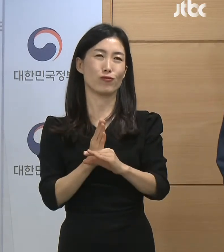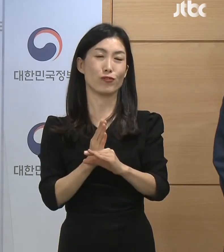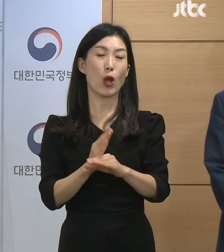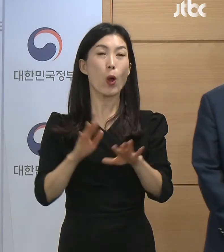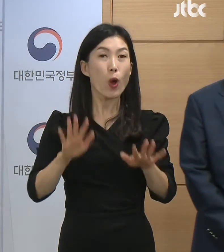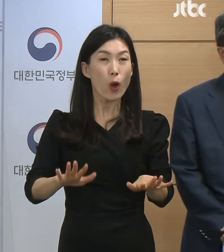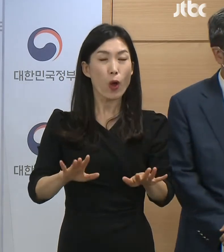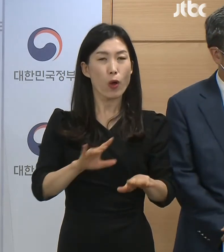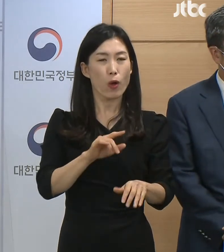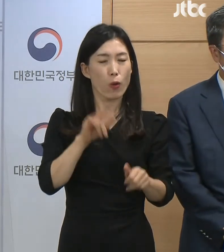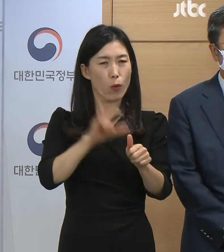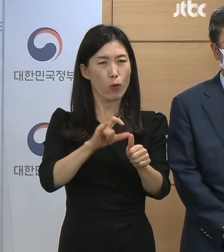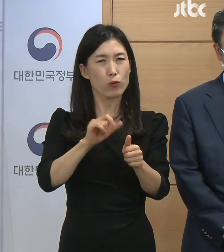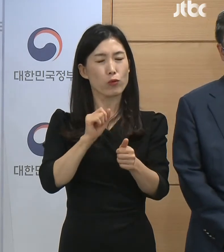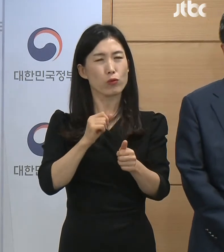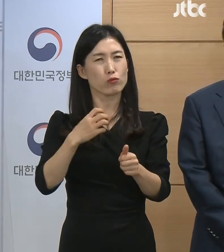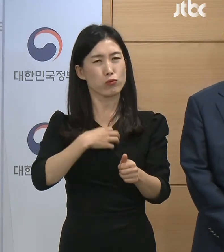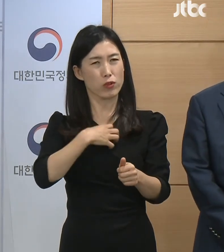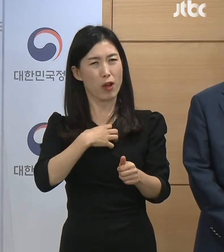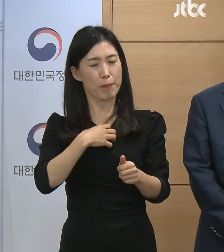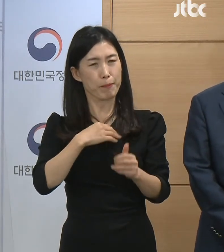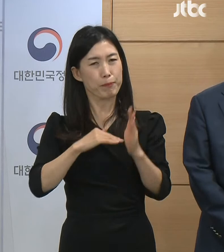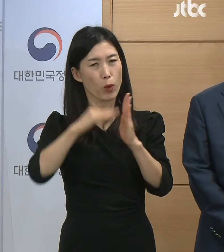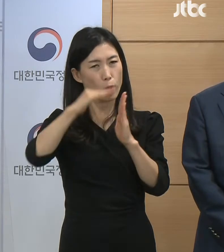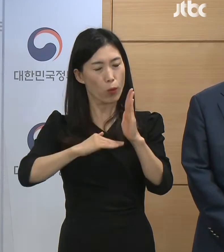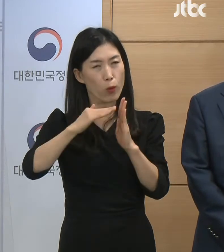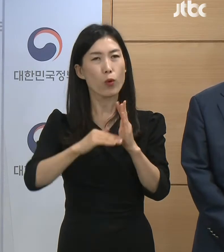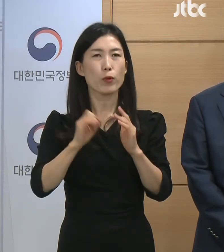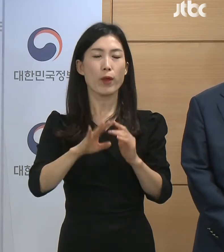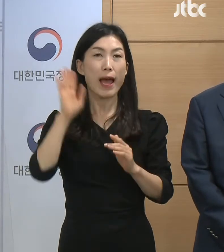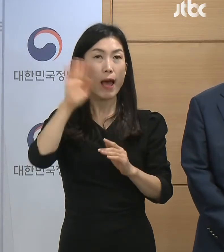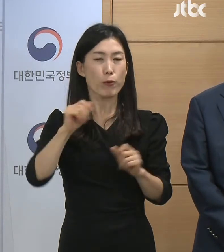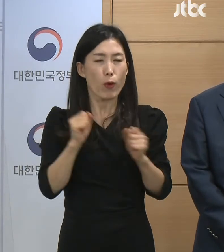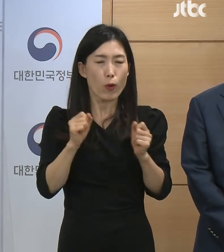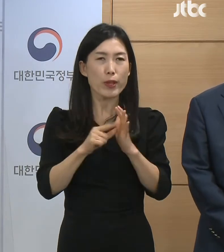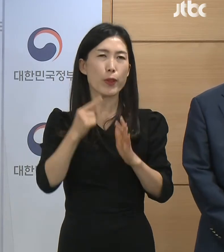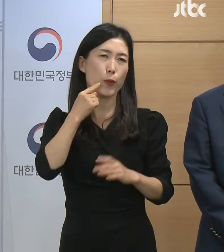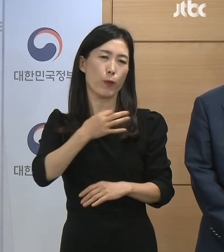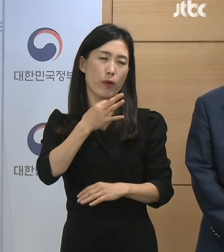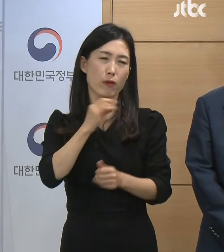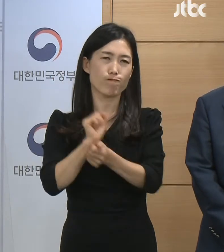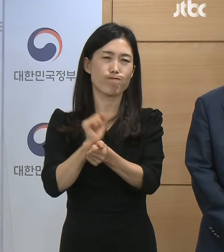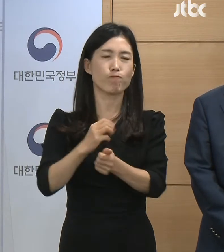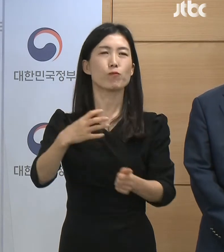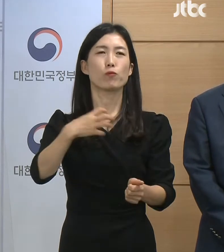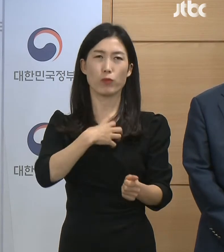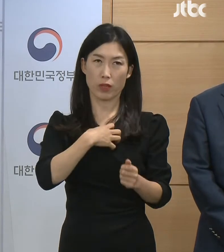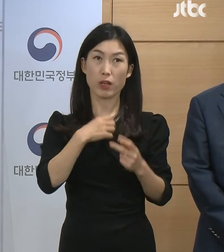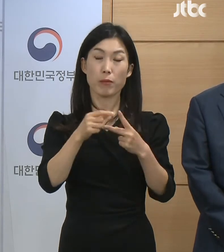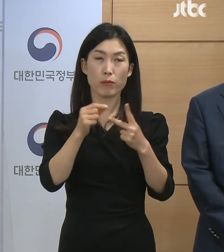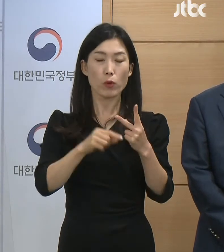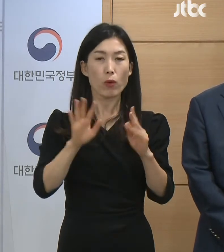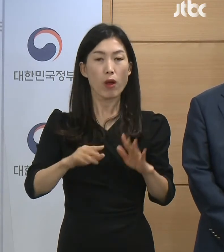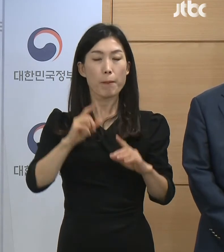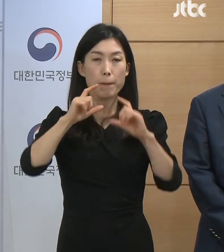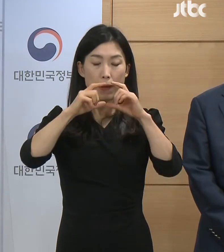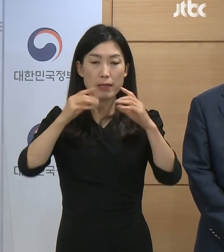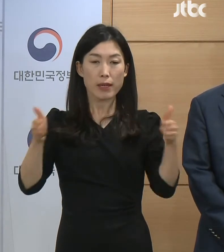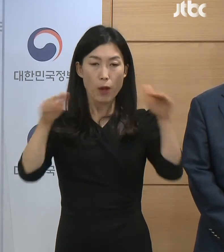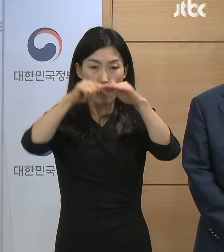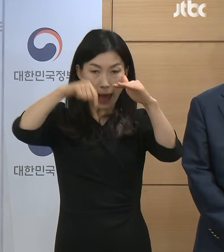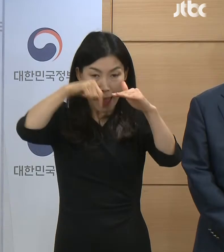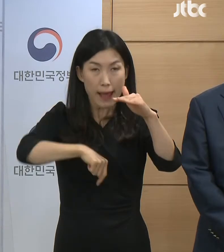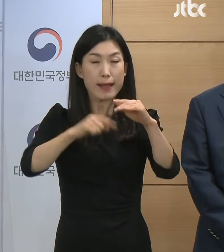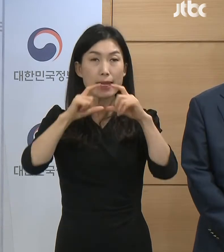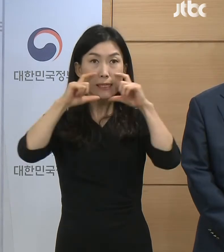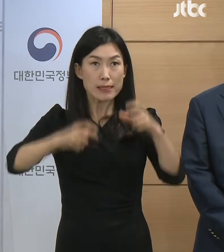전망이나 인플루엔자 유행 상황을 고려하고 충분한 위험도 평가가 중요하고 또 실내